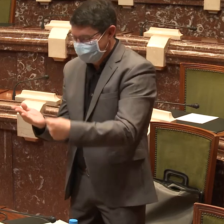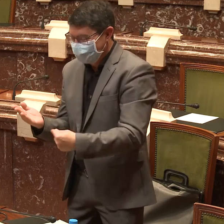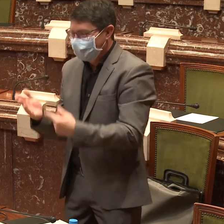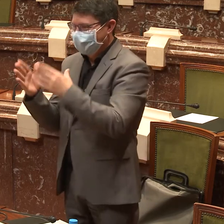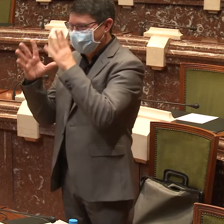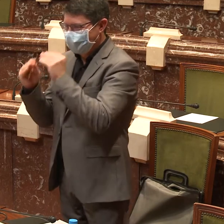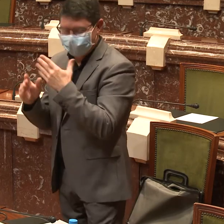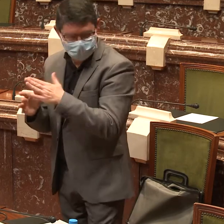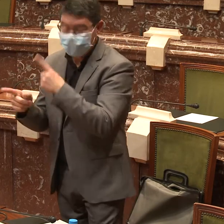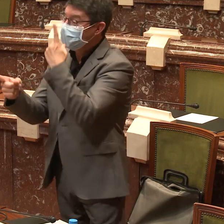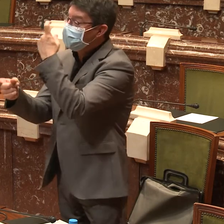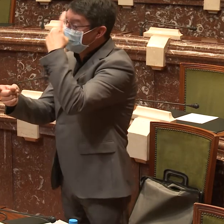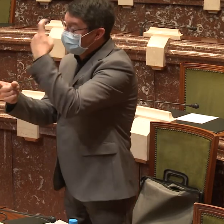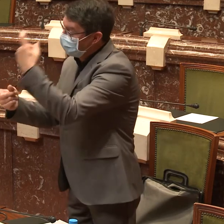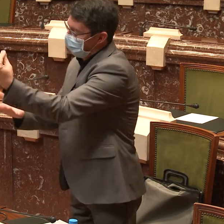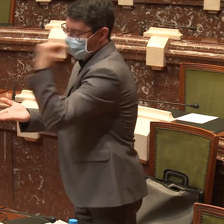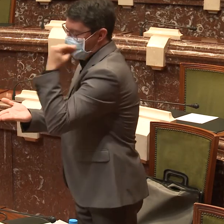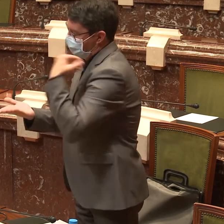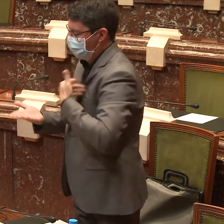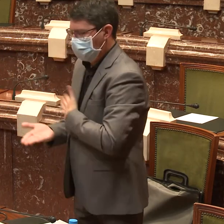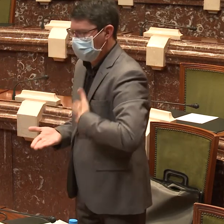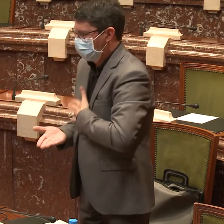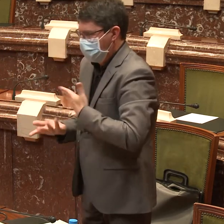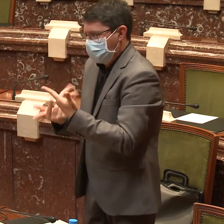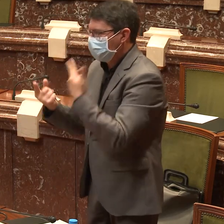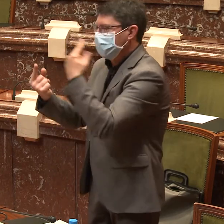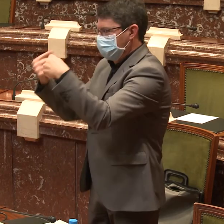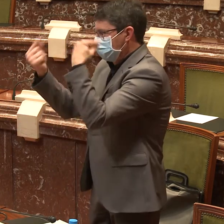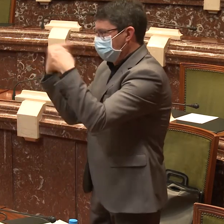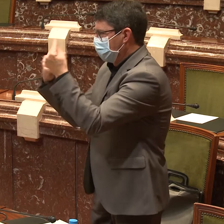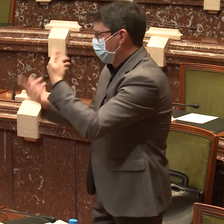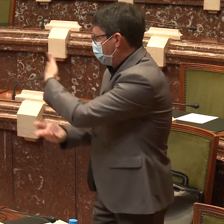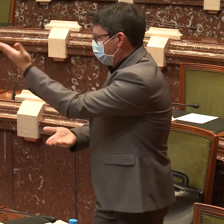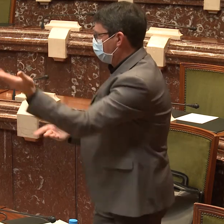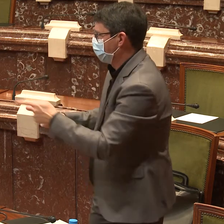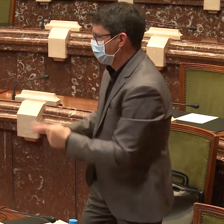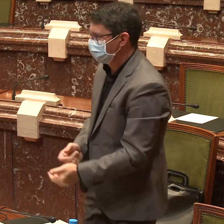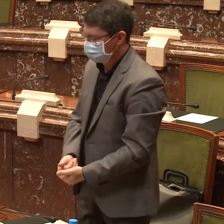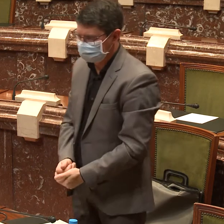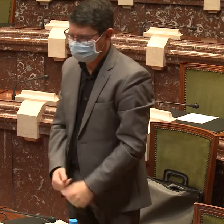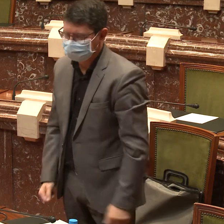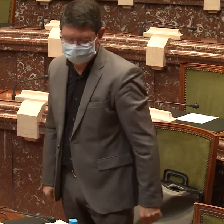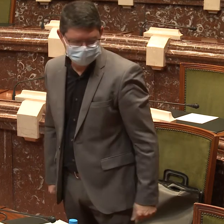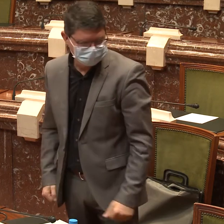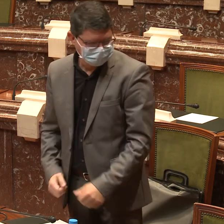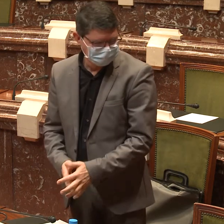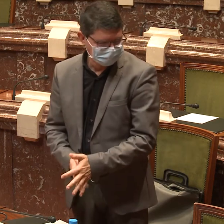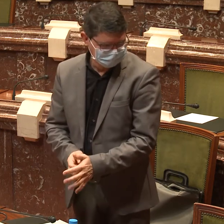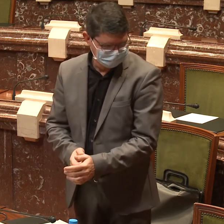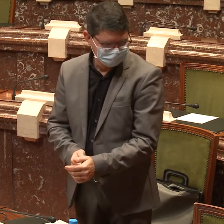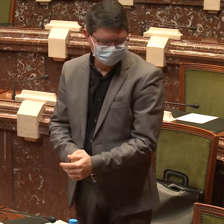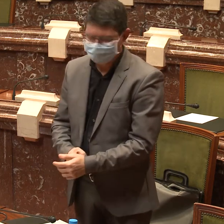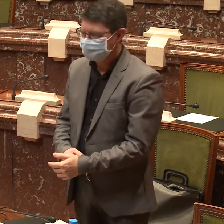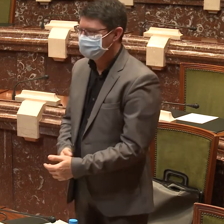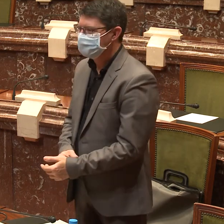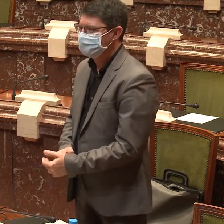Si no, luego se me va a Ahora mismo lo tengo aquí. Vale, pues mira, me alegra todas las cuestiones que has hecho. La